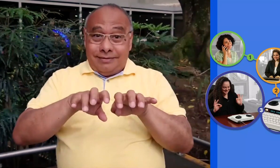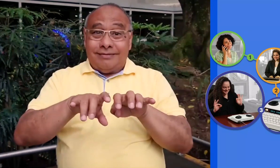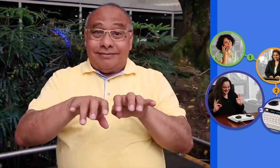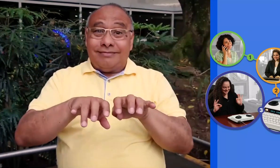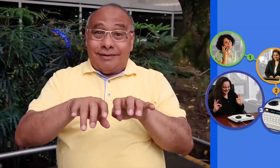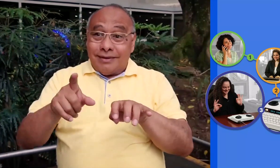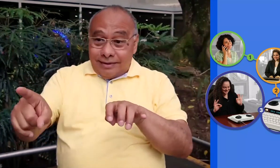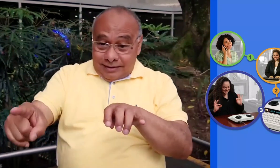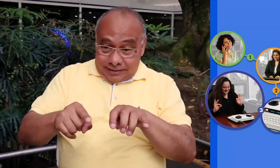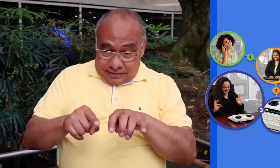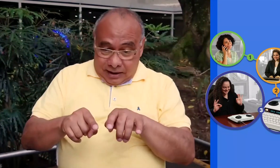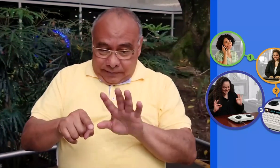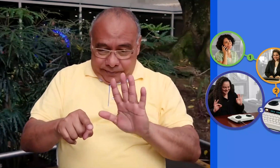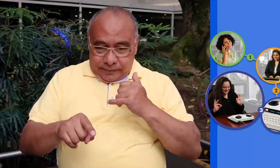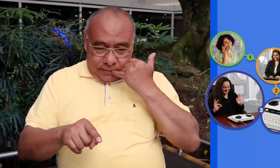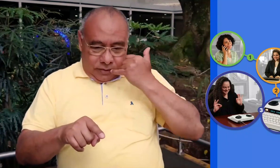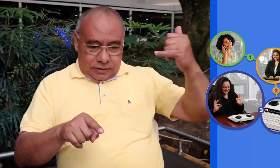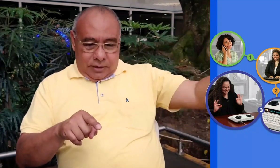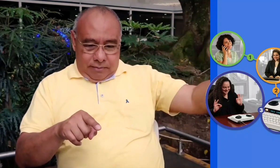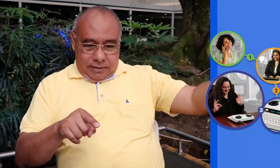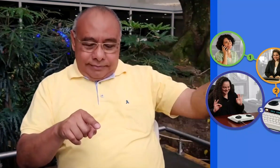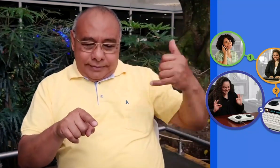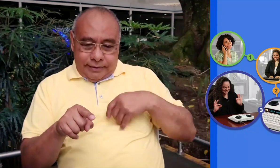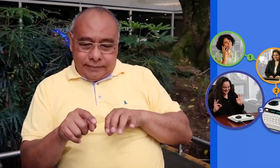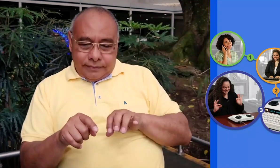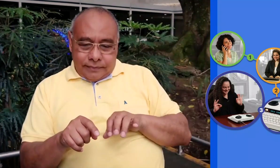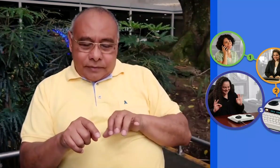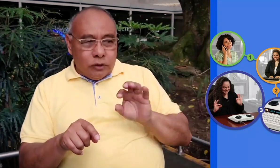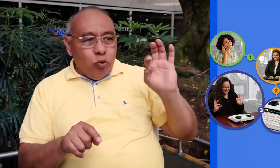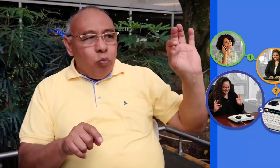se comunicaba a través de este teléfono. Recibía el mensaje de la persona sorda, llamaba,